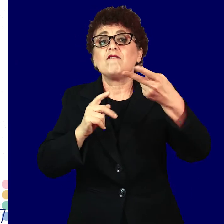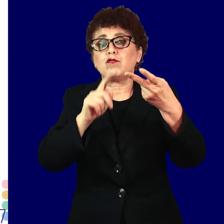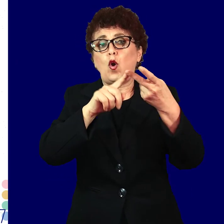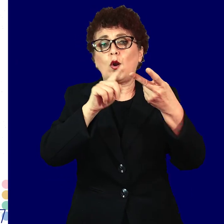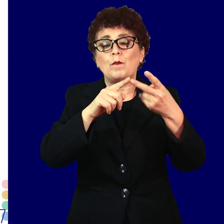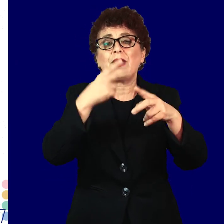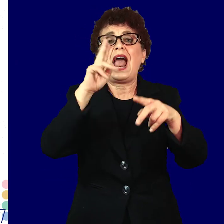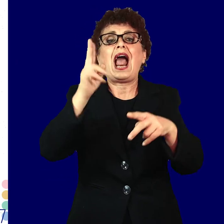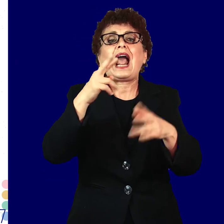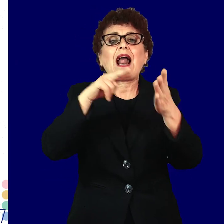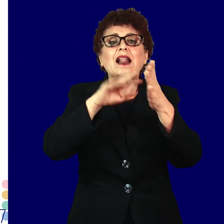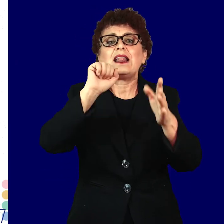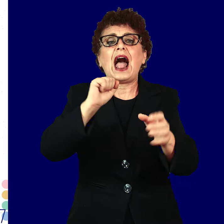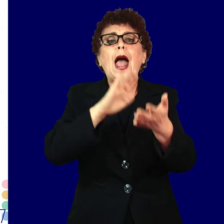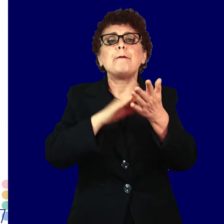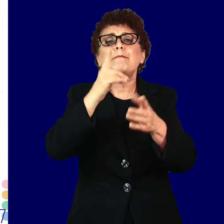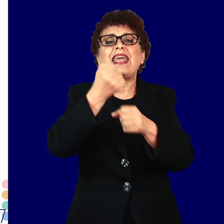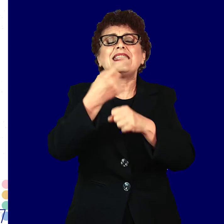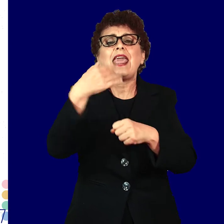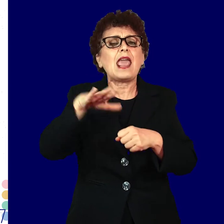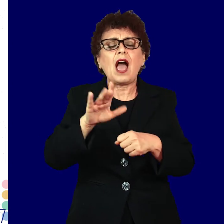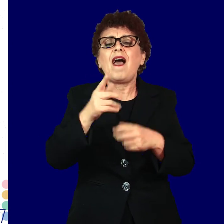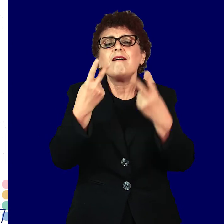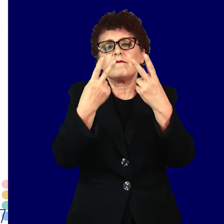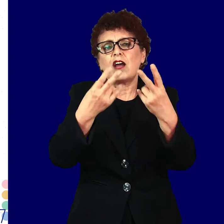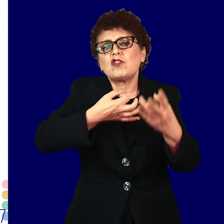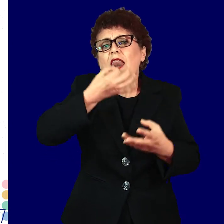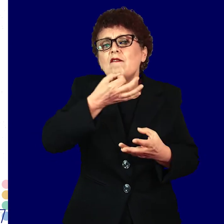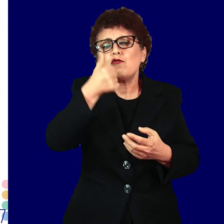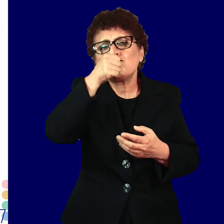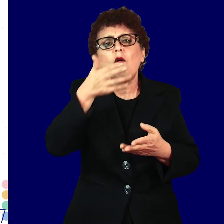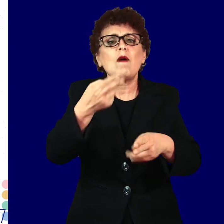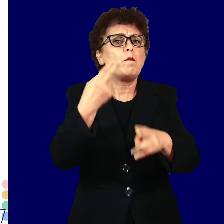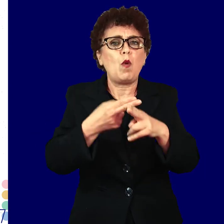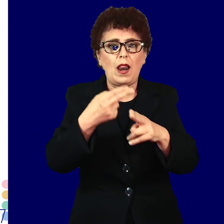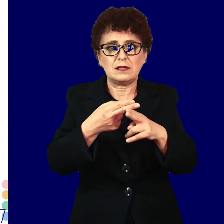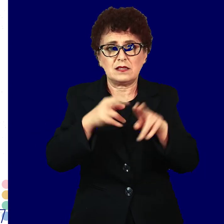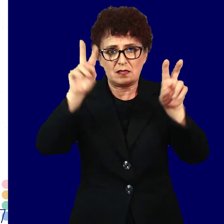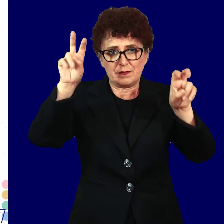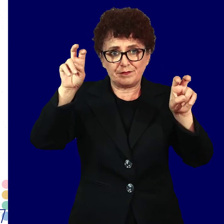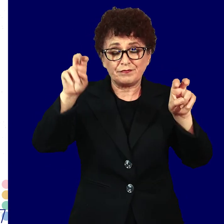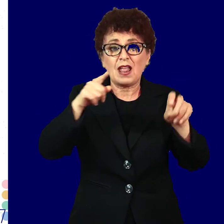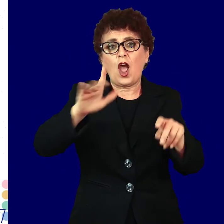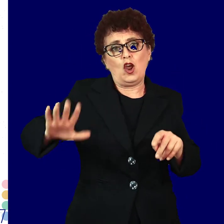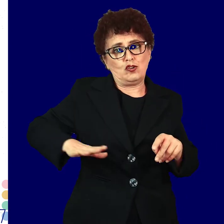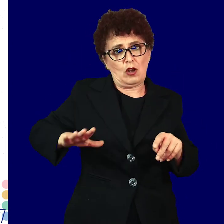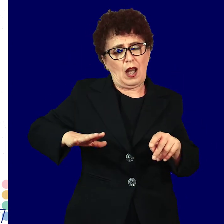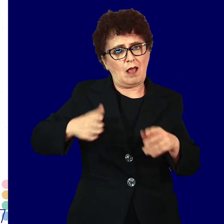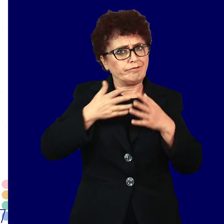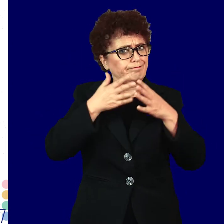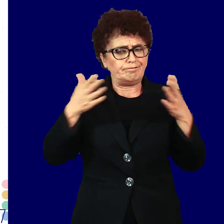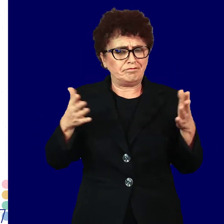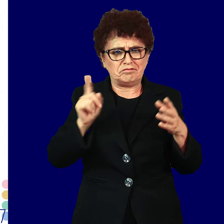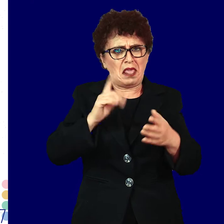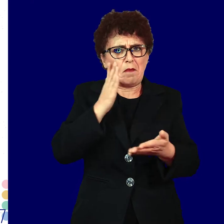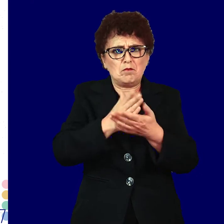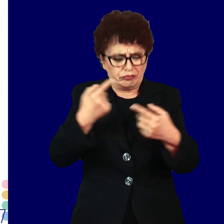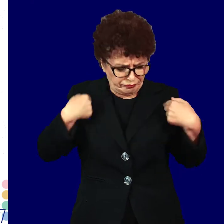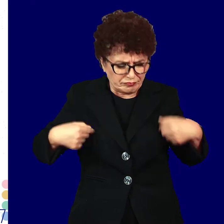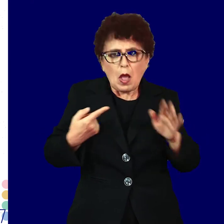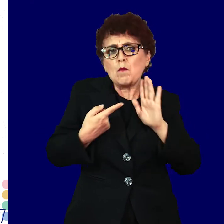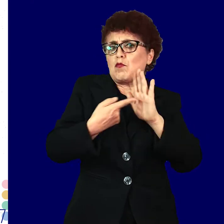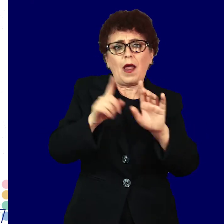Второ, кламидија Симптоми и важни информации Кај жени најчесто не се јавуваат симптоми.